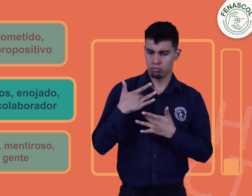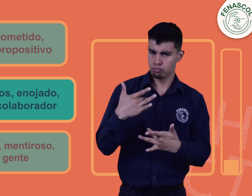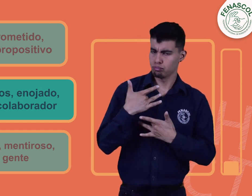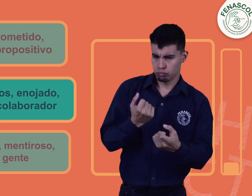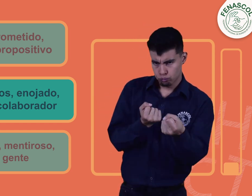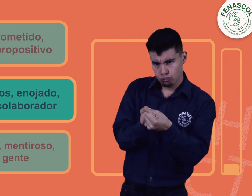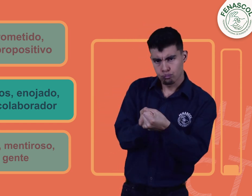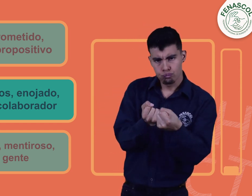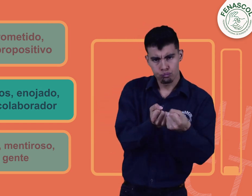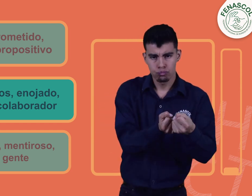Colaborador.